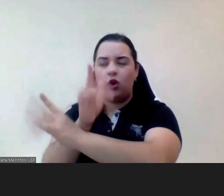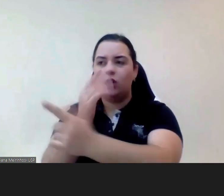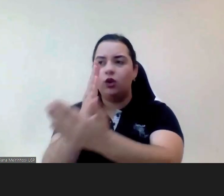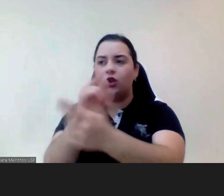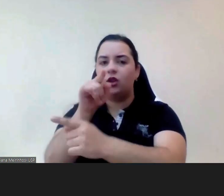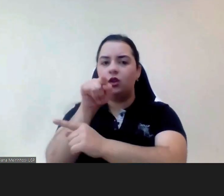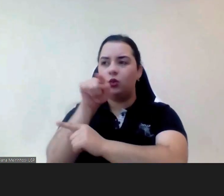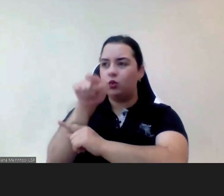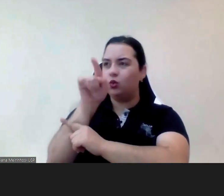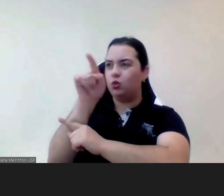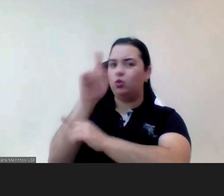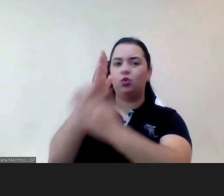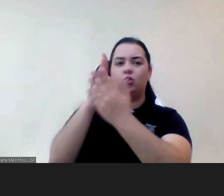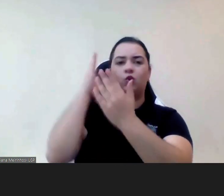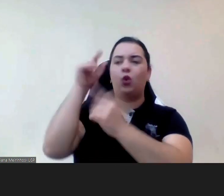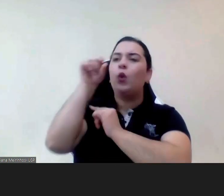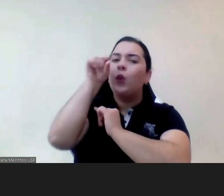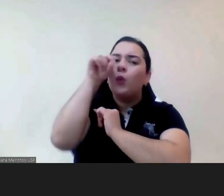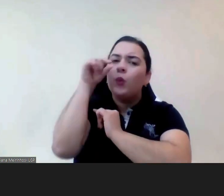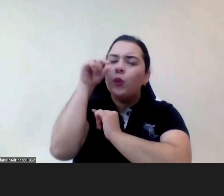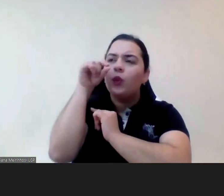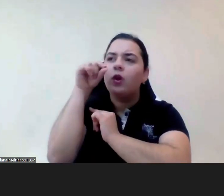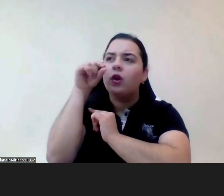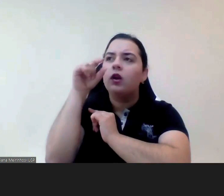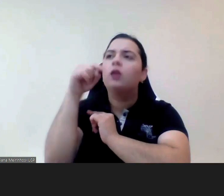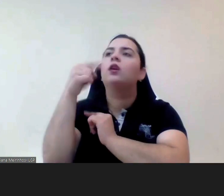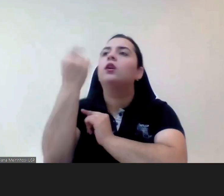estou a fazer a minha parte e é isso que nós vamos conseguindo